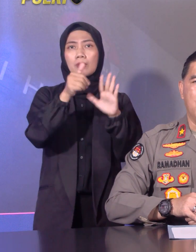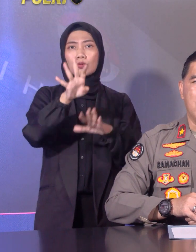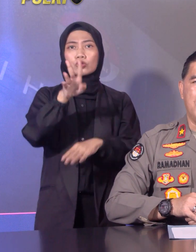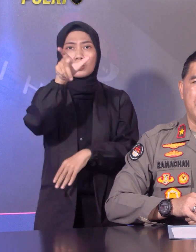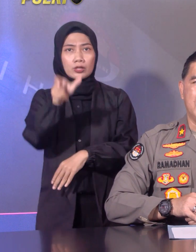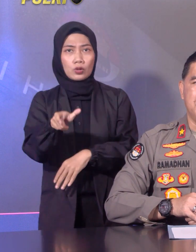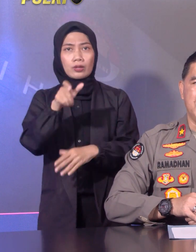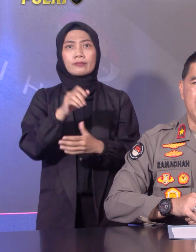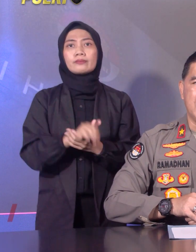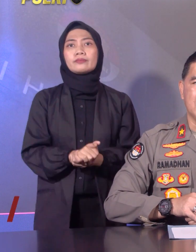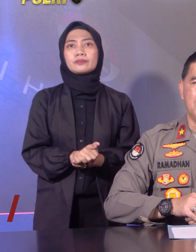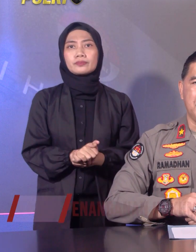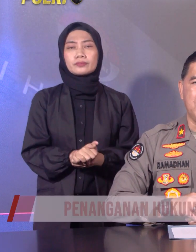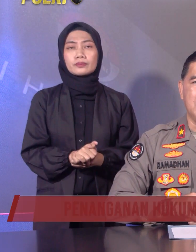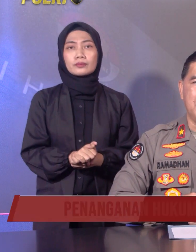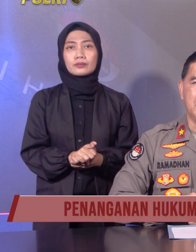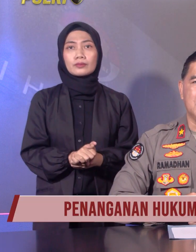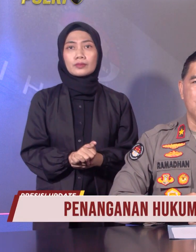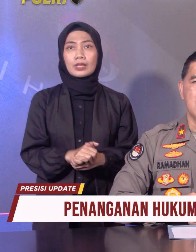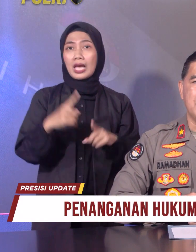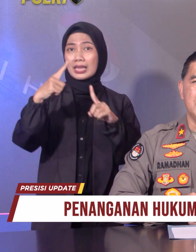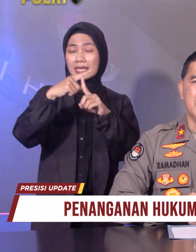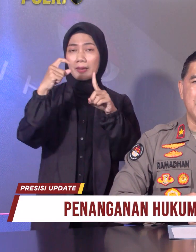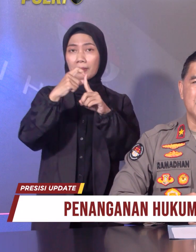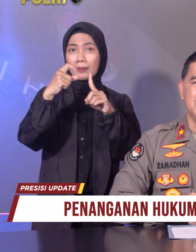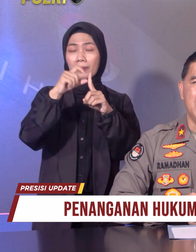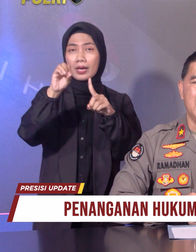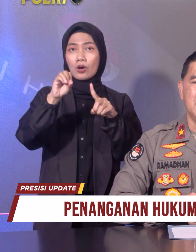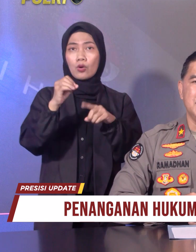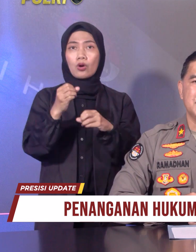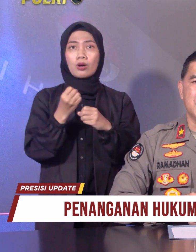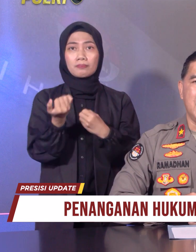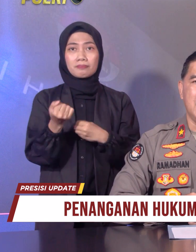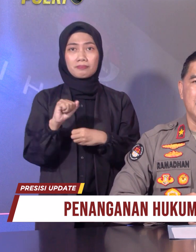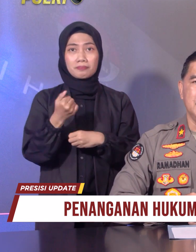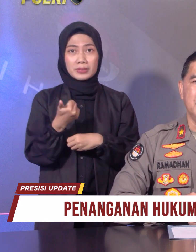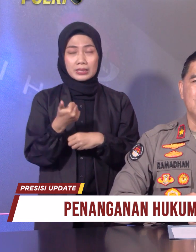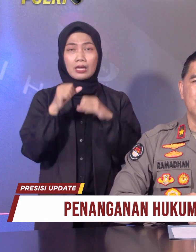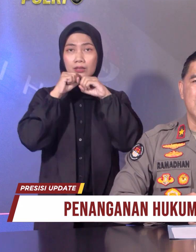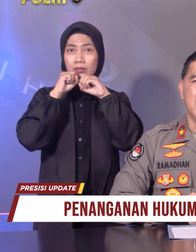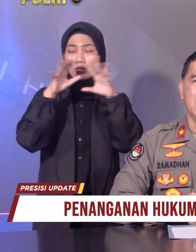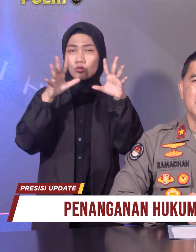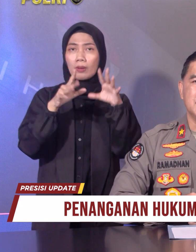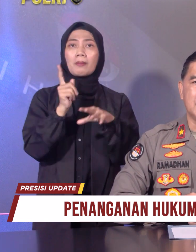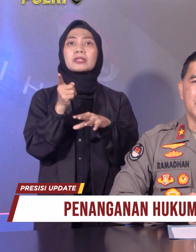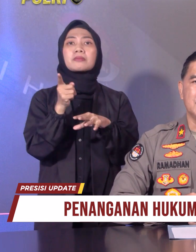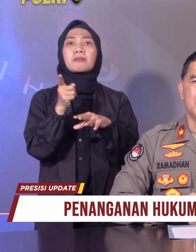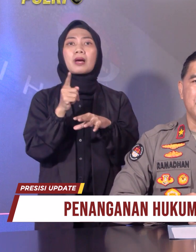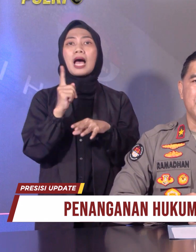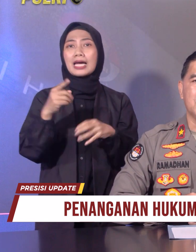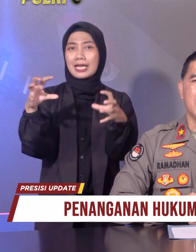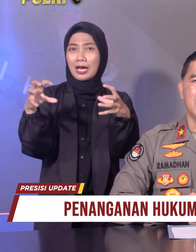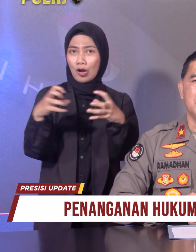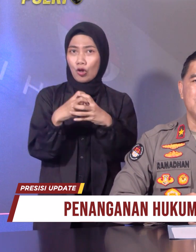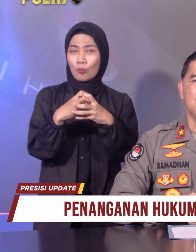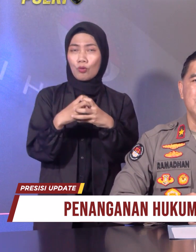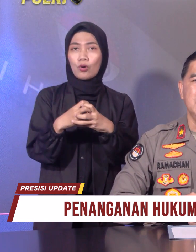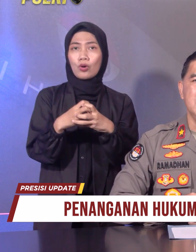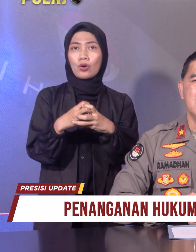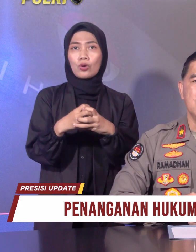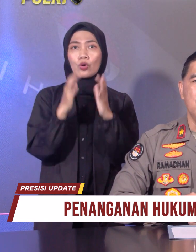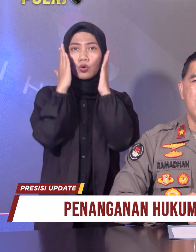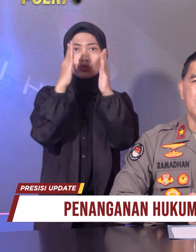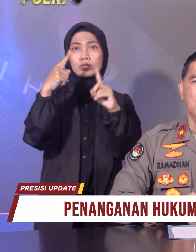Bahwa pengungkapan dan penindakan TPPO dapat terungkap dengan maksimal setelah dibentuknya Satgas TPPO tanggal 5